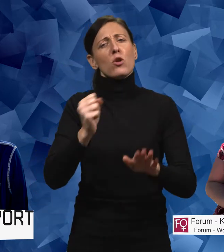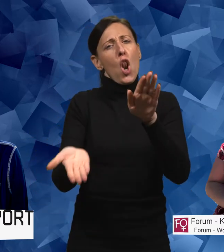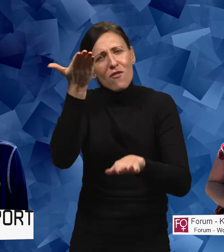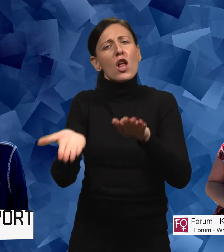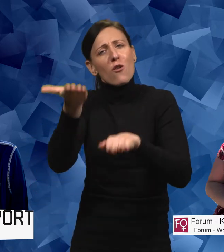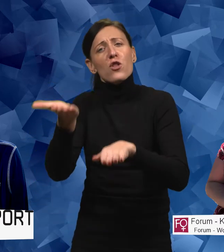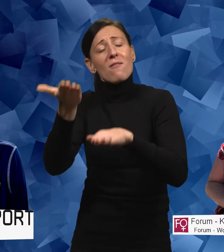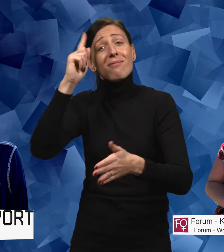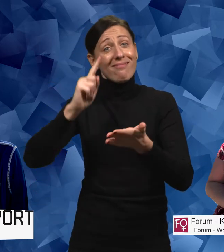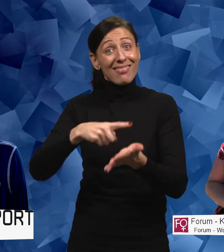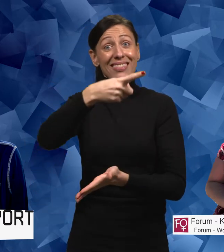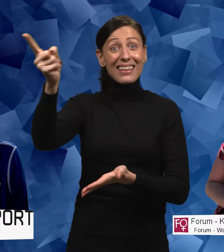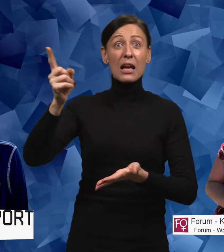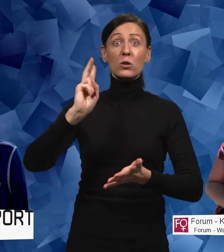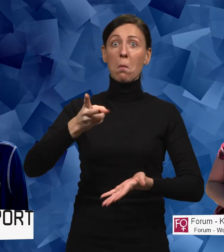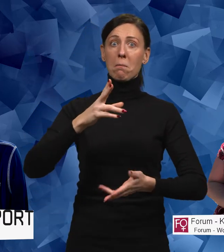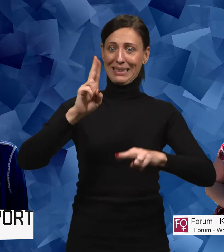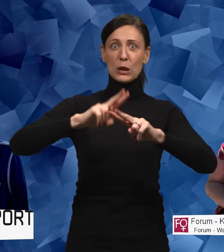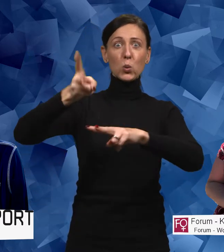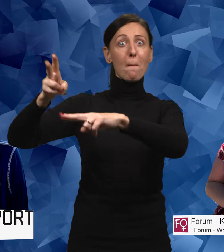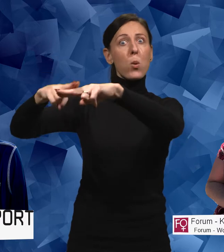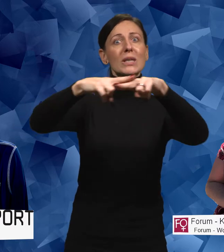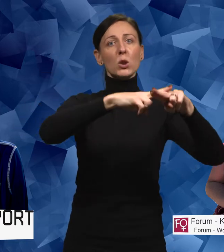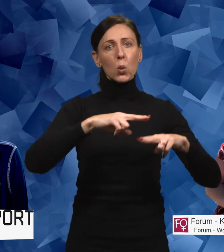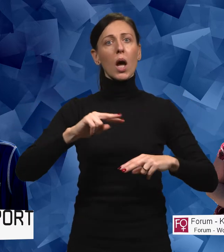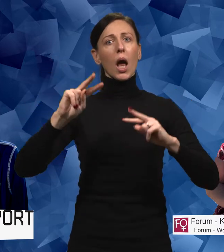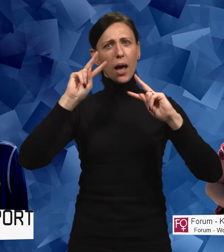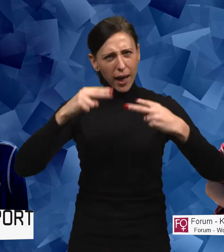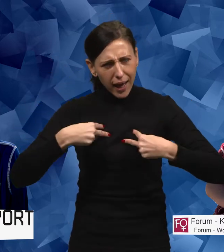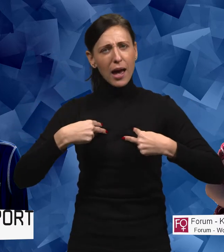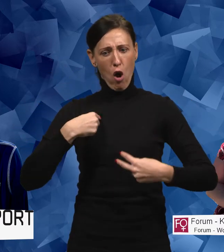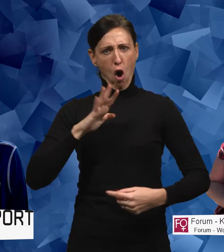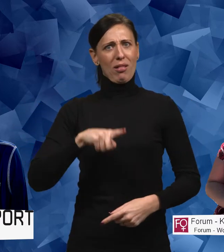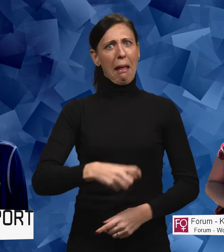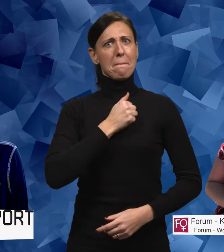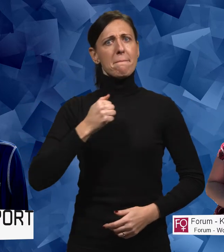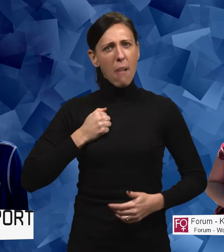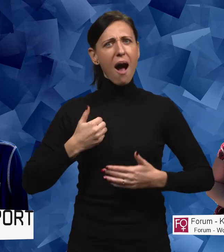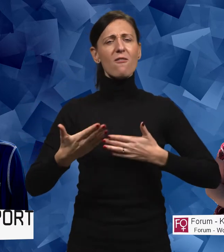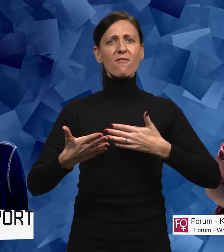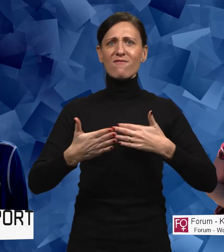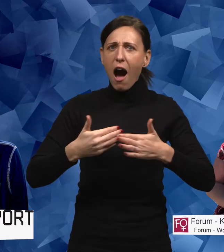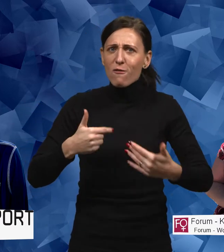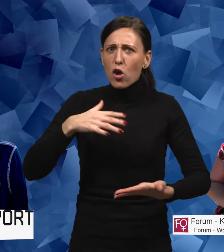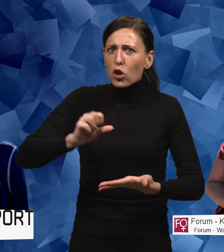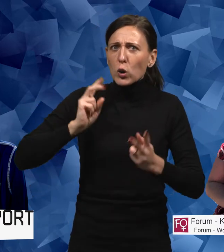För att de som fattar beslut eller sitter i sådana positioner. Där man har den makten och